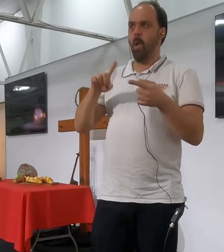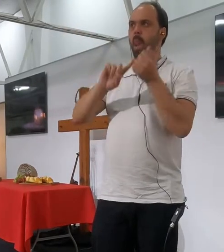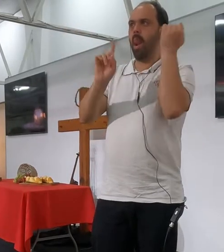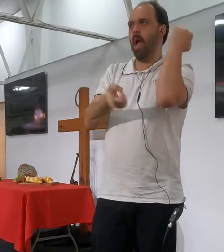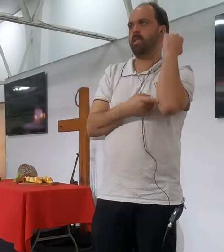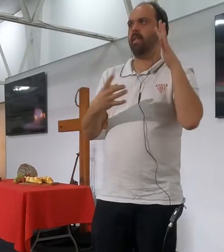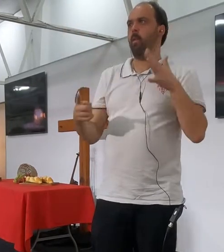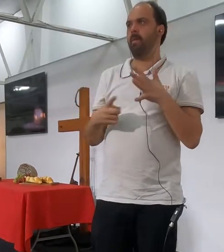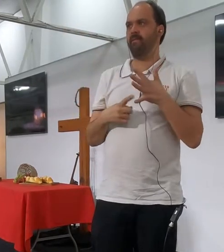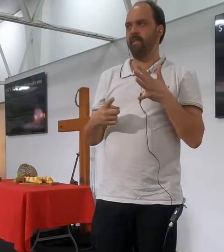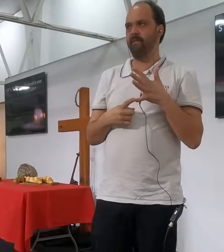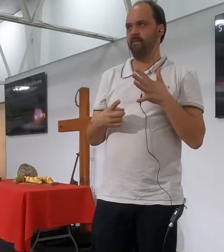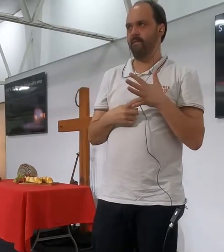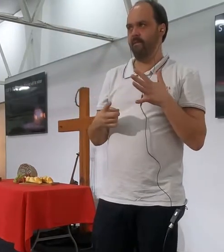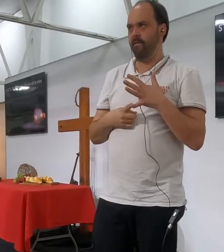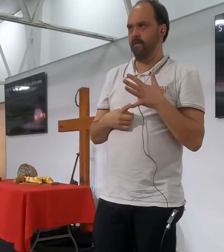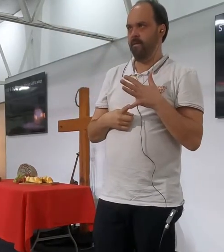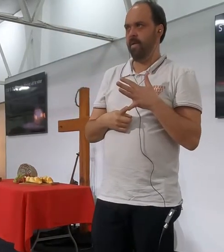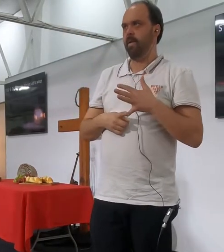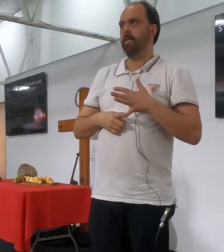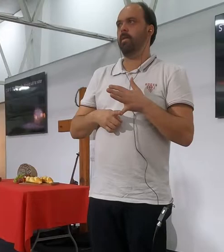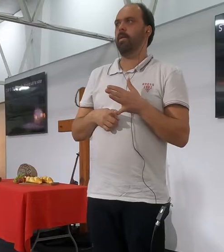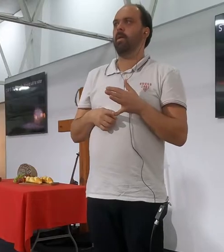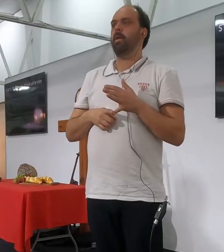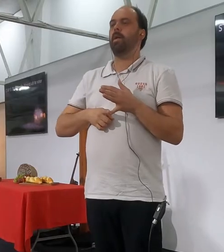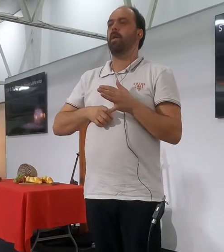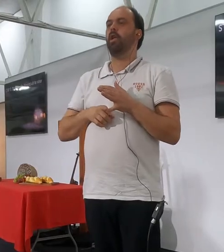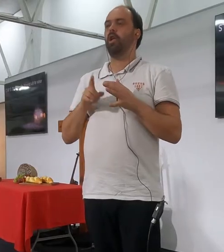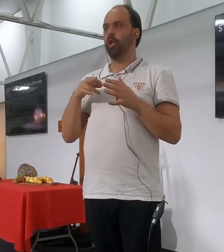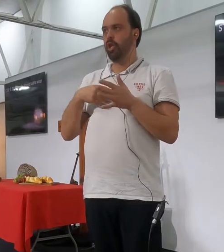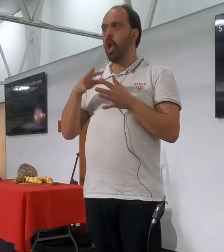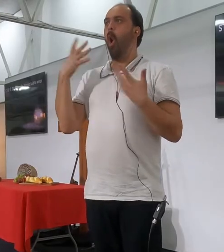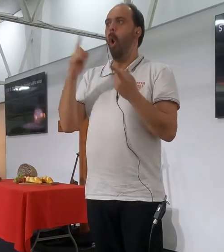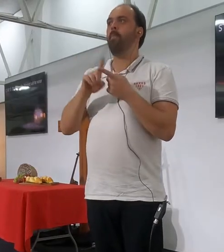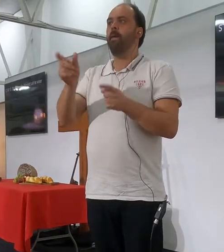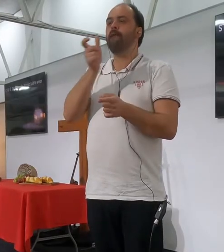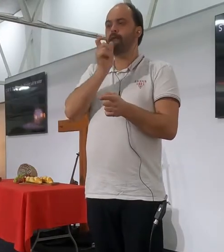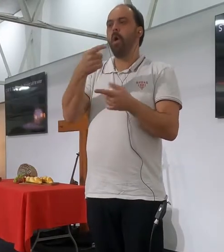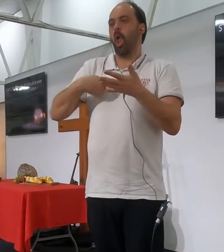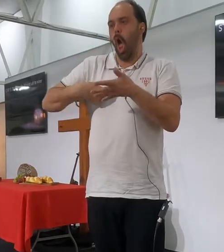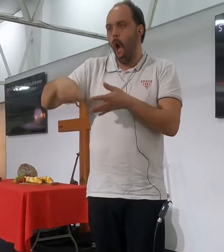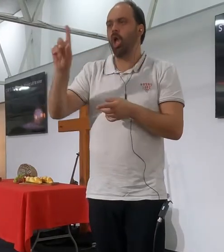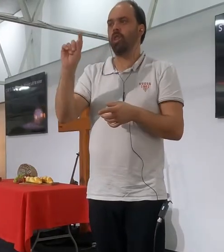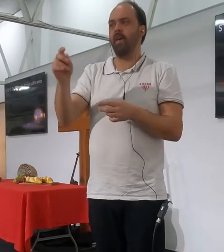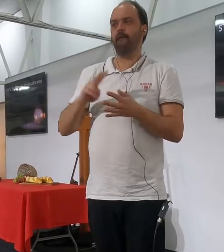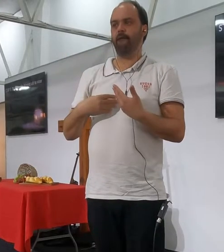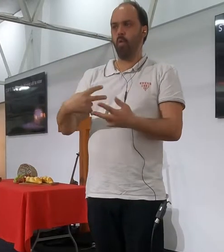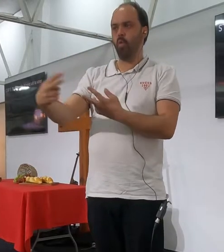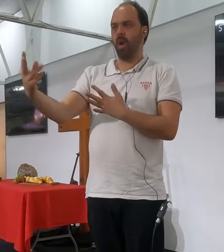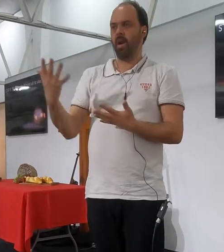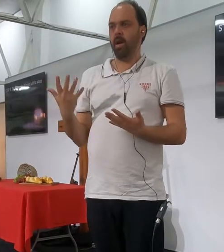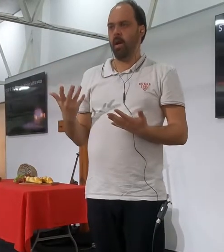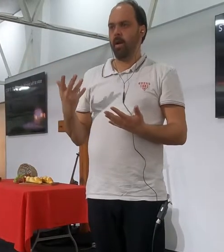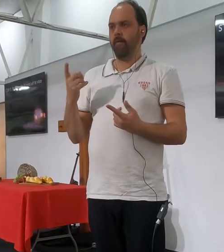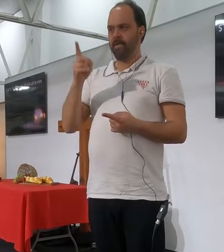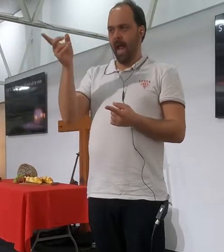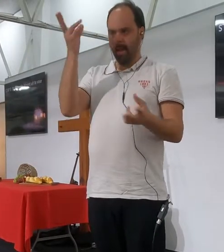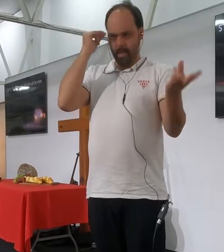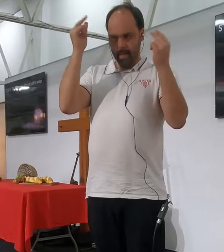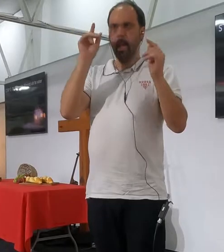ek vir die laatste heen, laatste heen is, dier om het uit te voer, dit helpt nie, ek lees die woord van die Heere, en ek doen al die goeders, en ek gaan doen het nie,